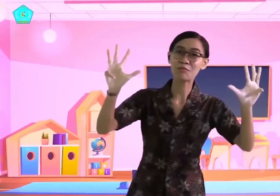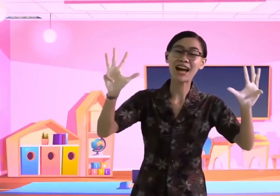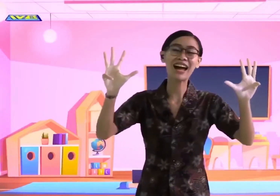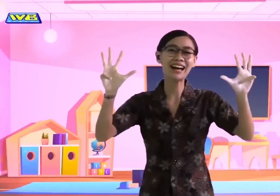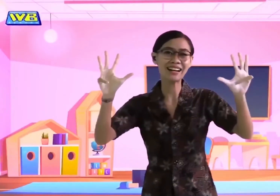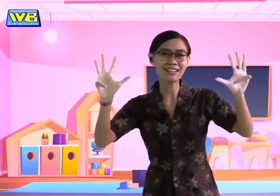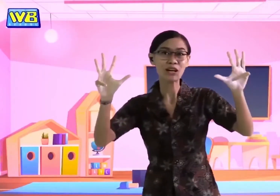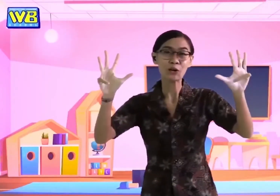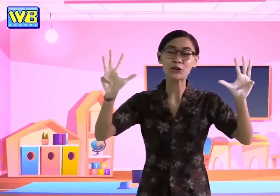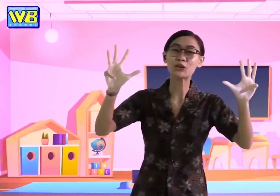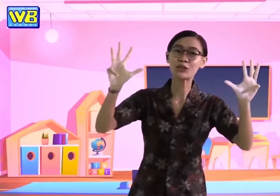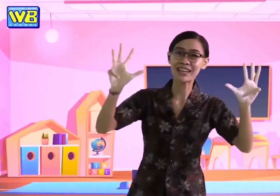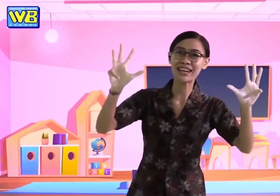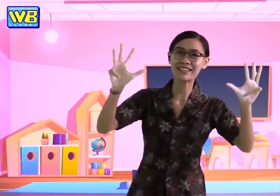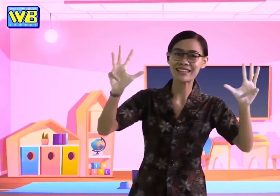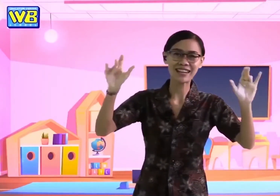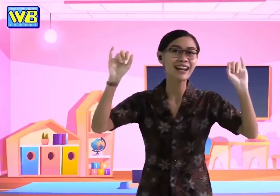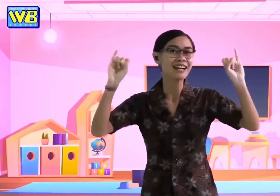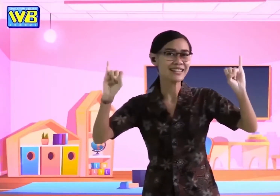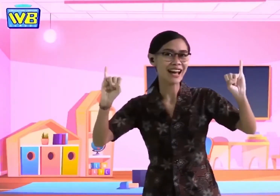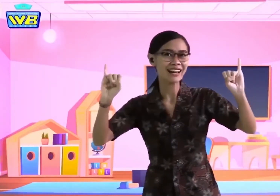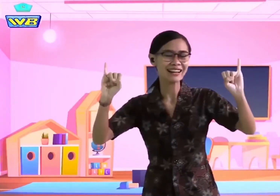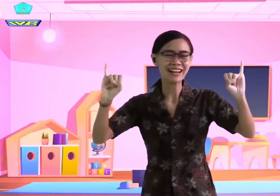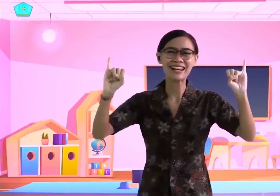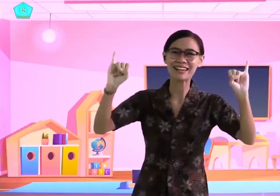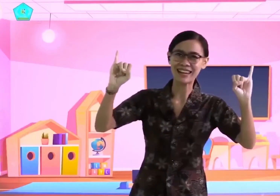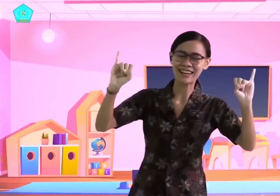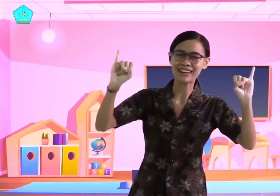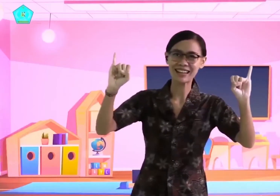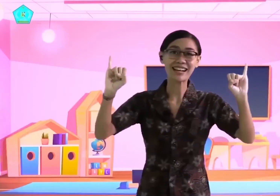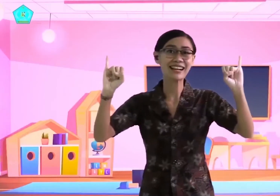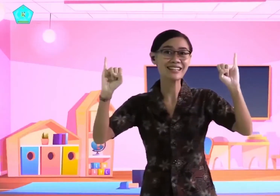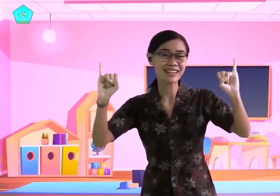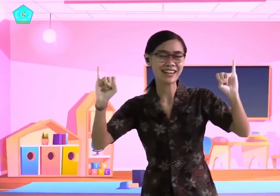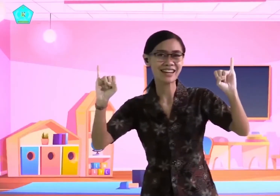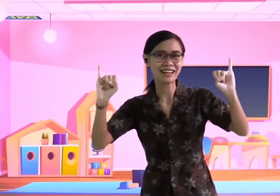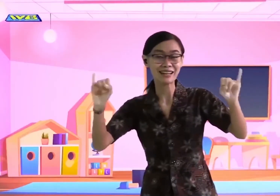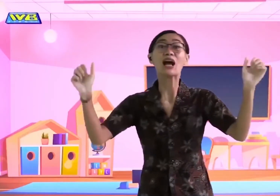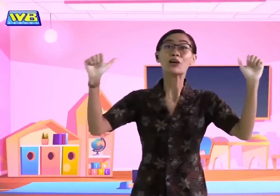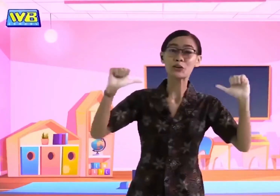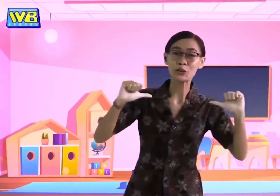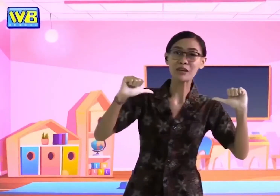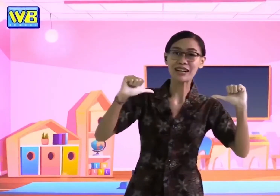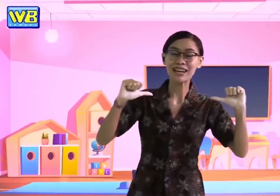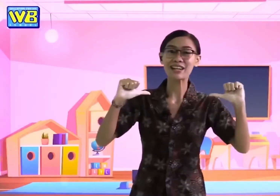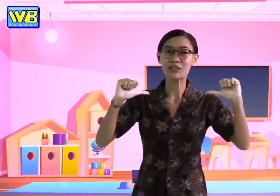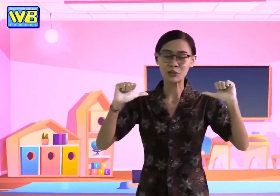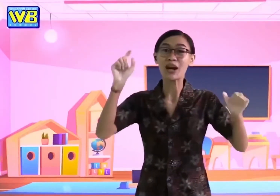manis untuk cincin, jari klingking terkecil. Ku berhitung,